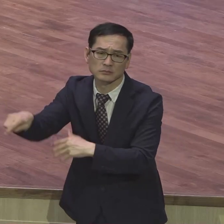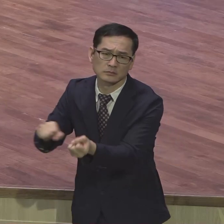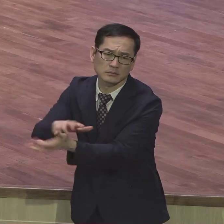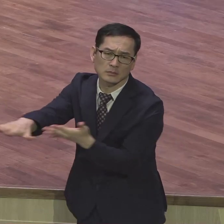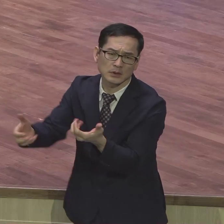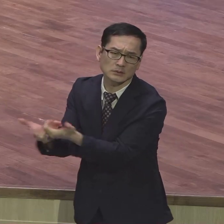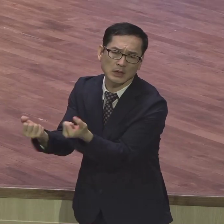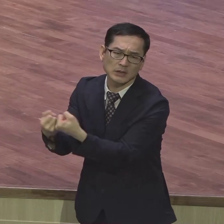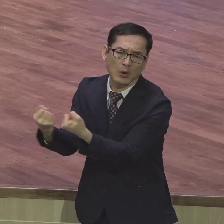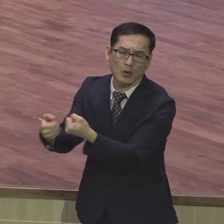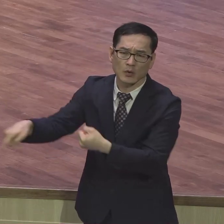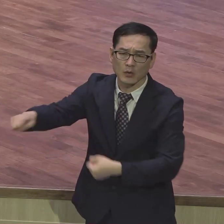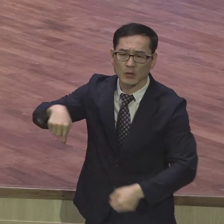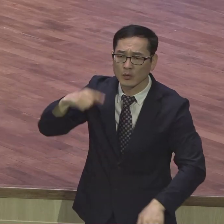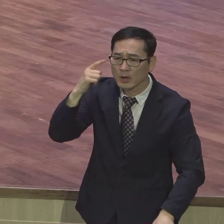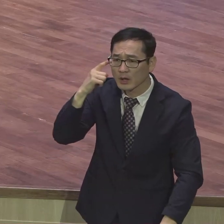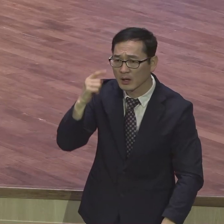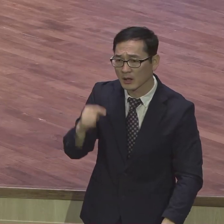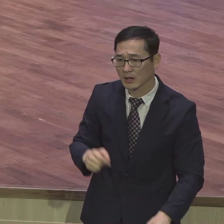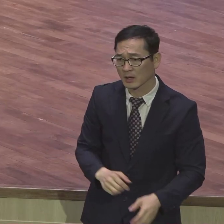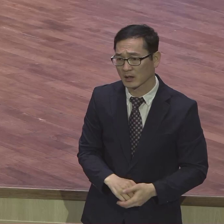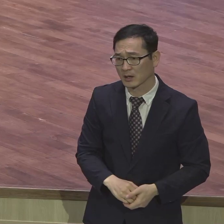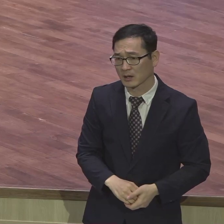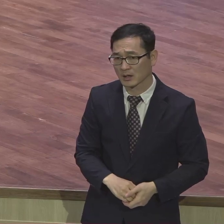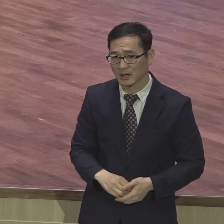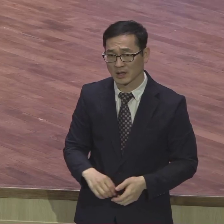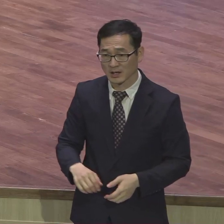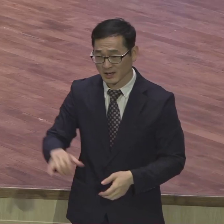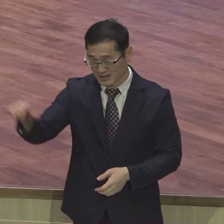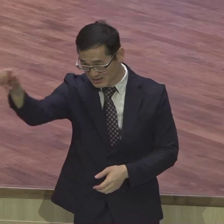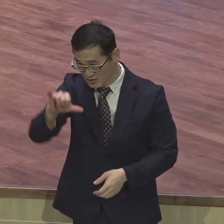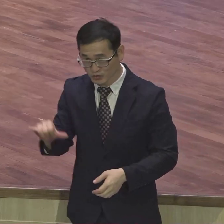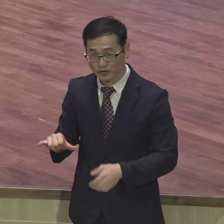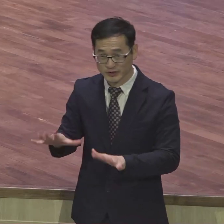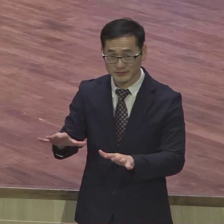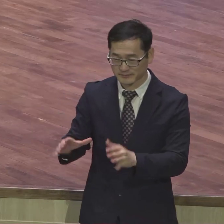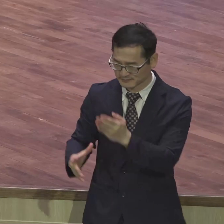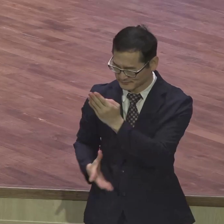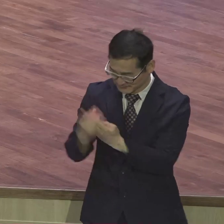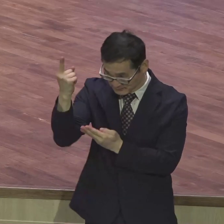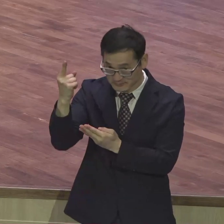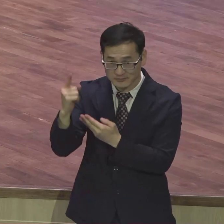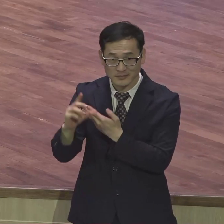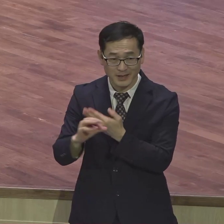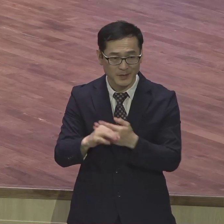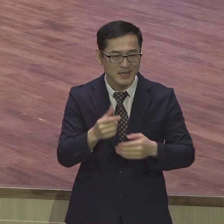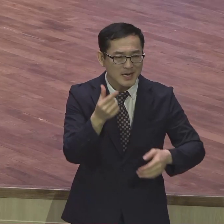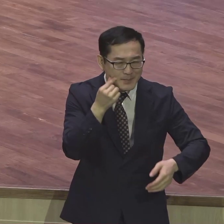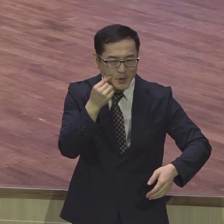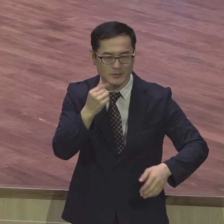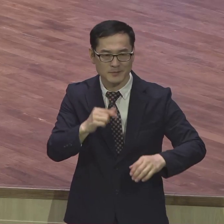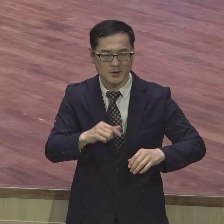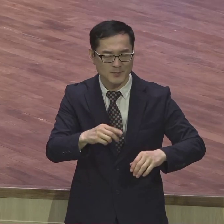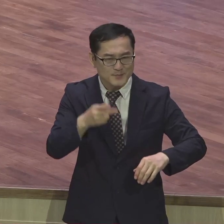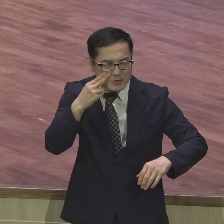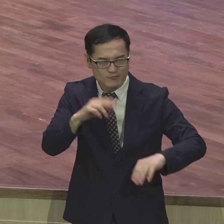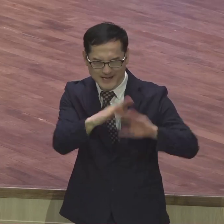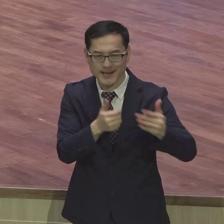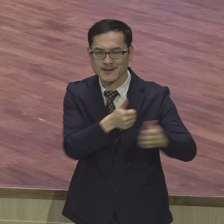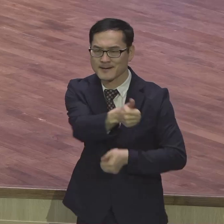하나 되어서 하면 일본도 있고 미국도 있고 세계 최강 될 텐데 이거 누가 나눠습니까 그리고 나눠 이 작은 땅에